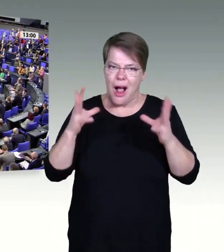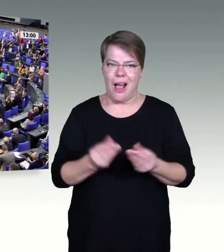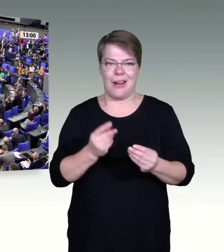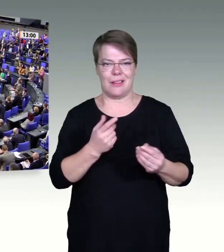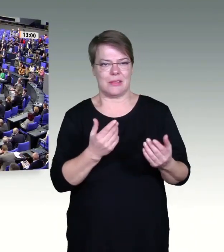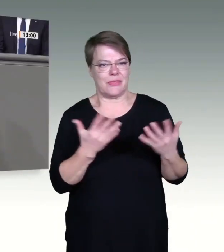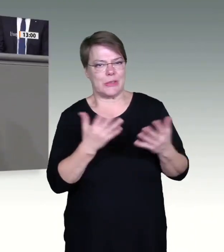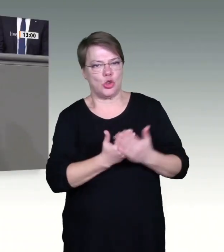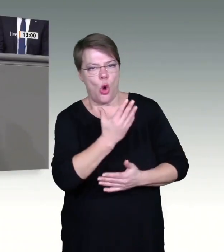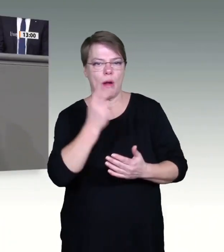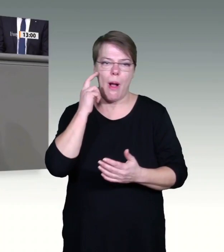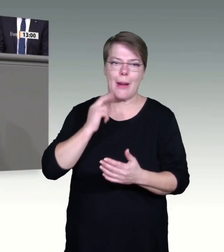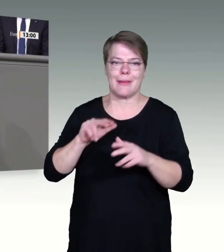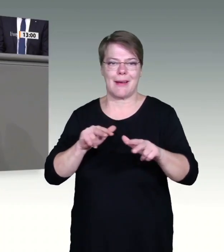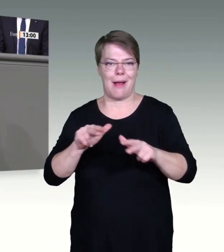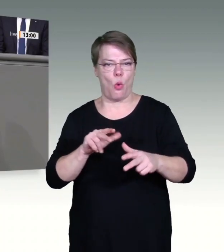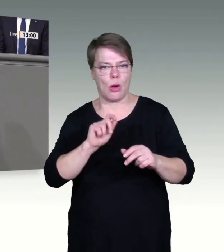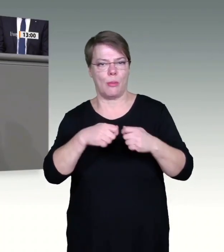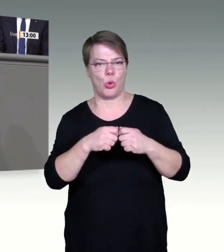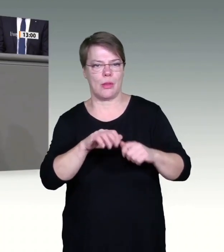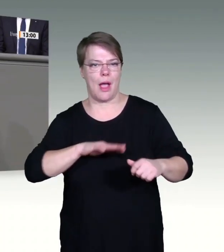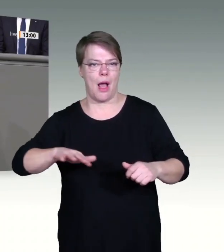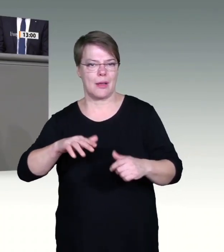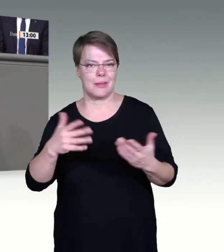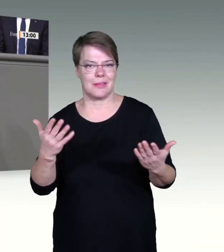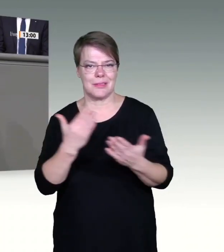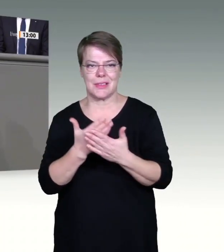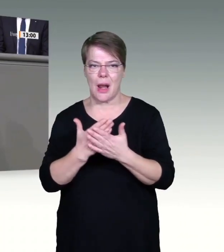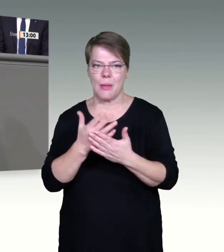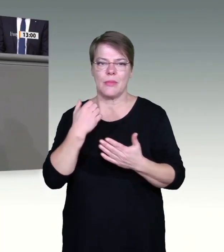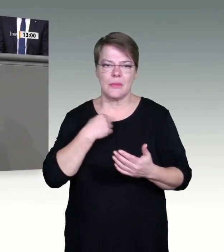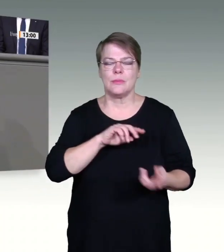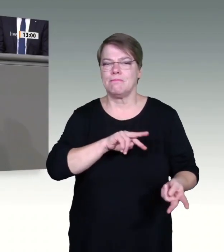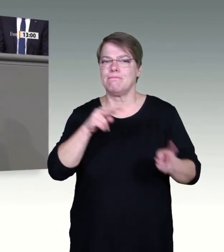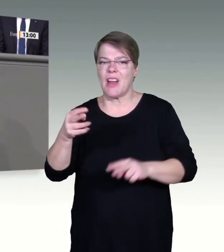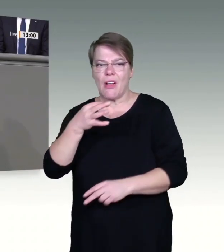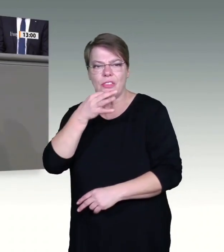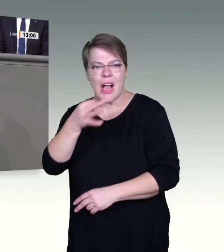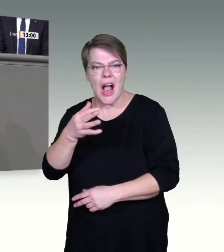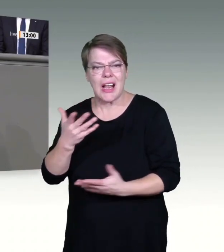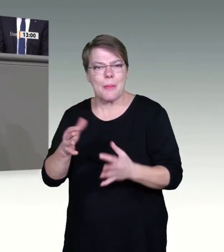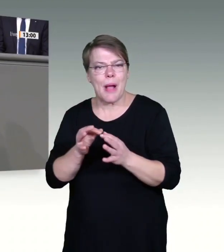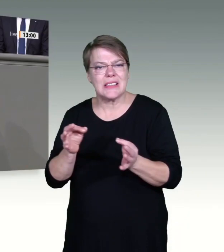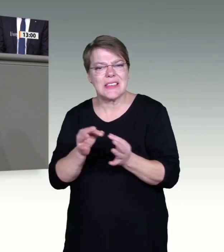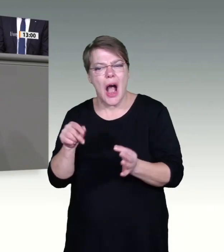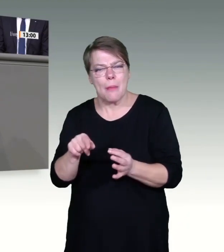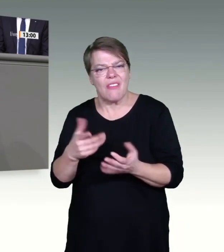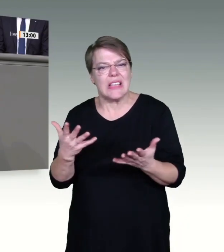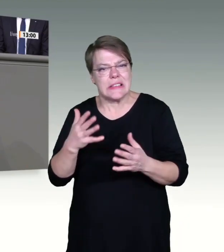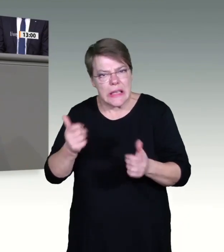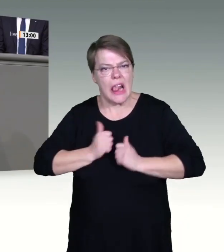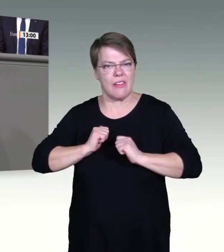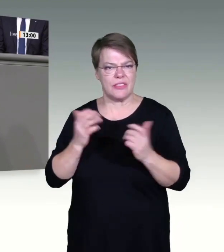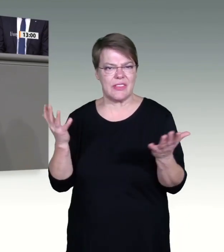und too late zu sprechen angesichts einer solchen Bilanz ist beschämend und irreführend und bringt im Ende des Tages nur Politik insgesamt in den